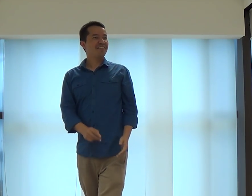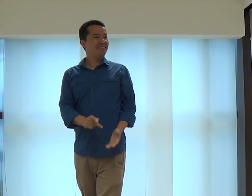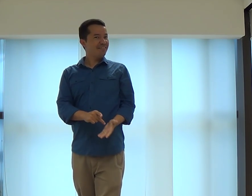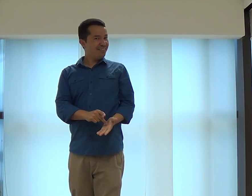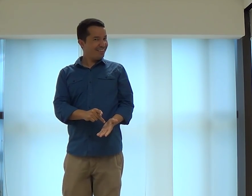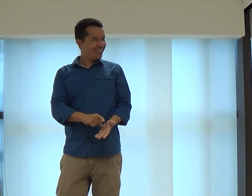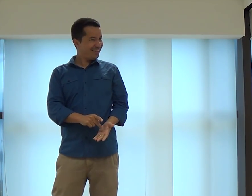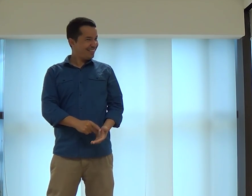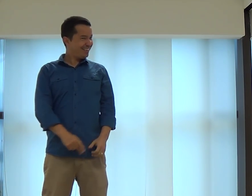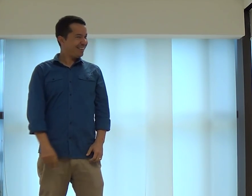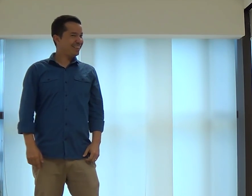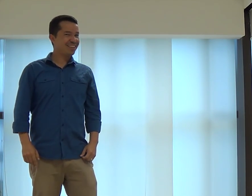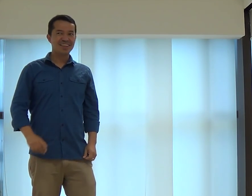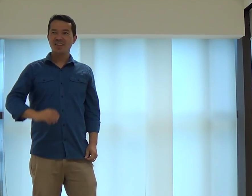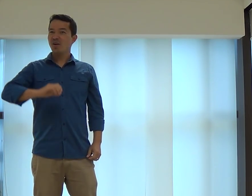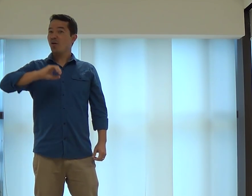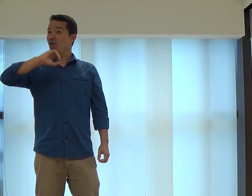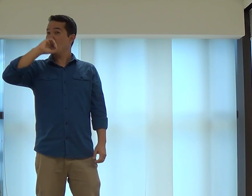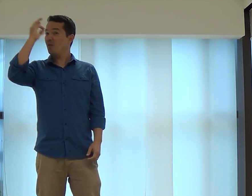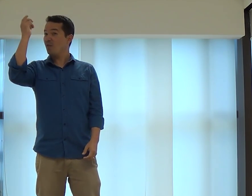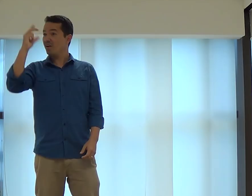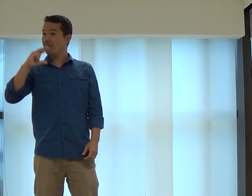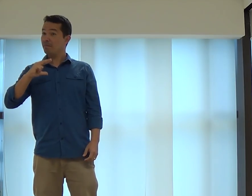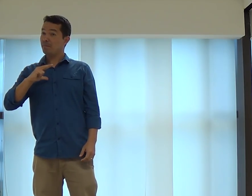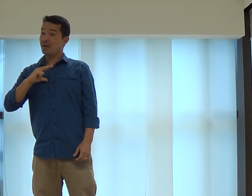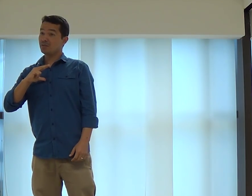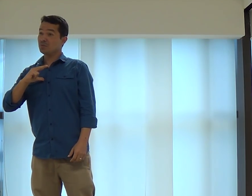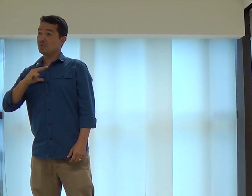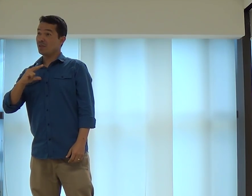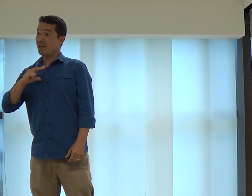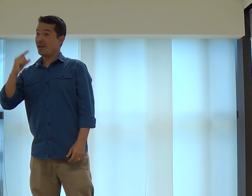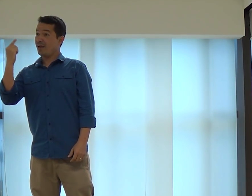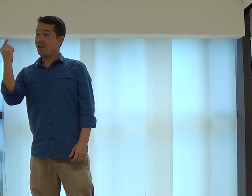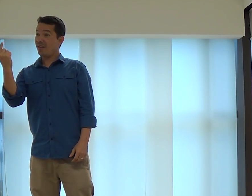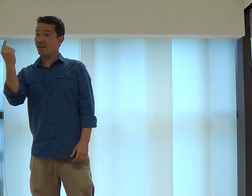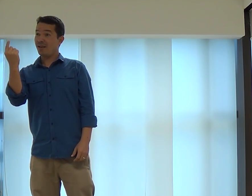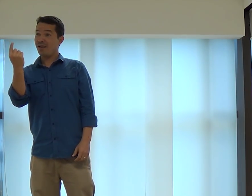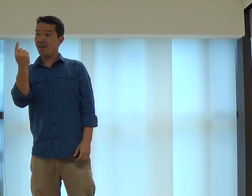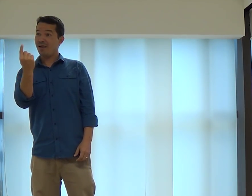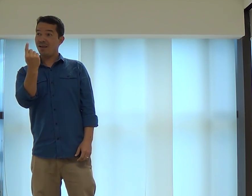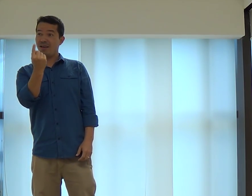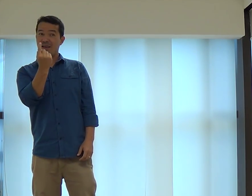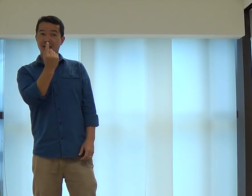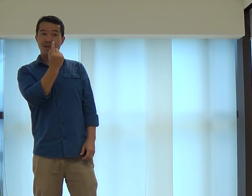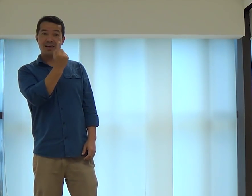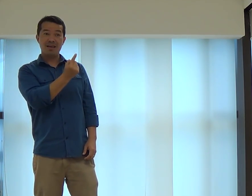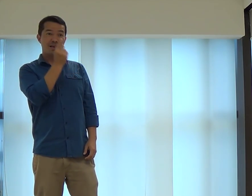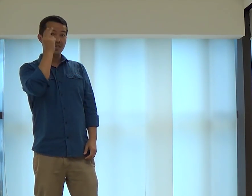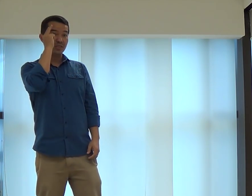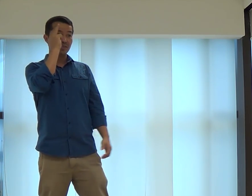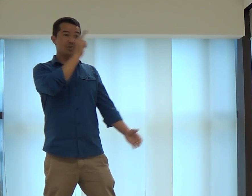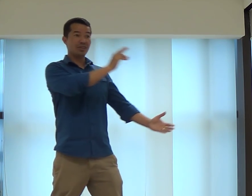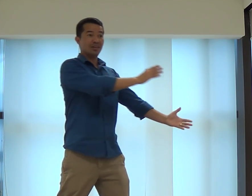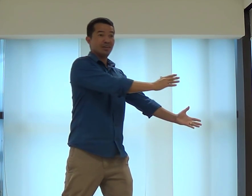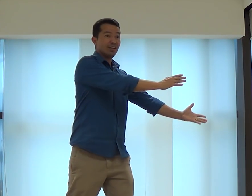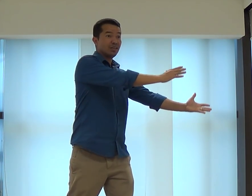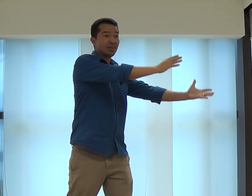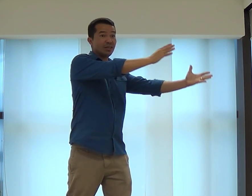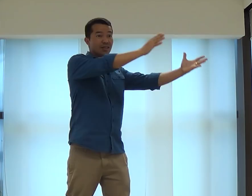É verdade. Ou, talvez seja em particular. Cada um. Né?